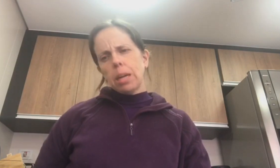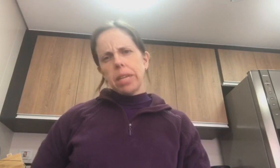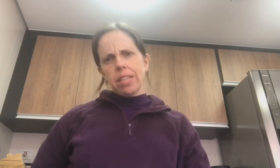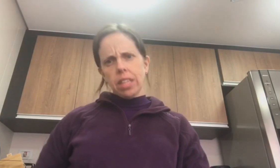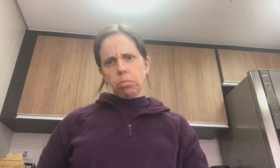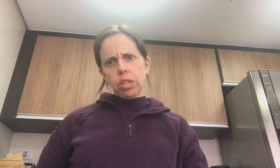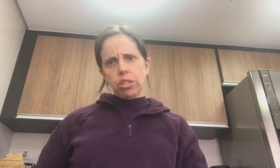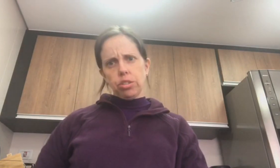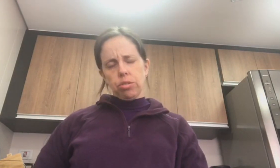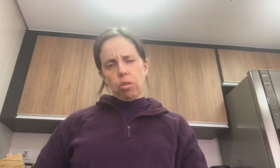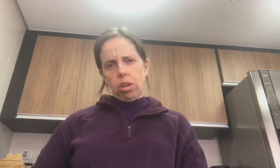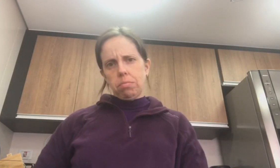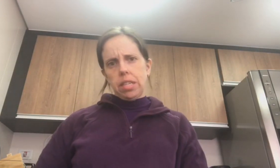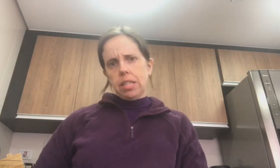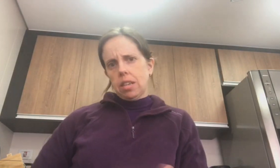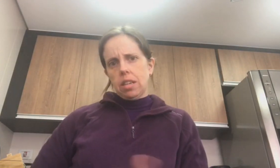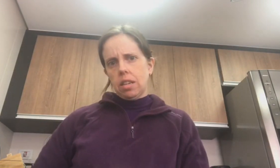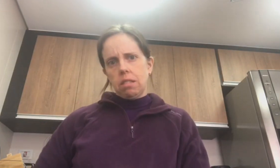A Dali vai ter que mudar de escola, mas...